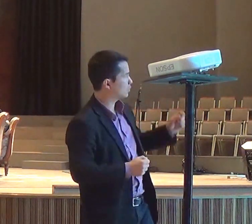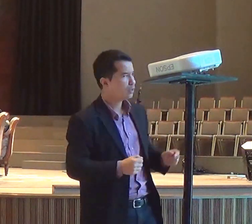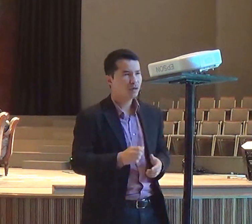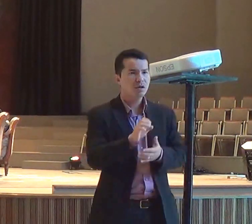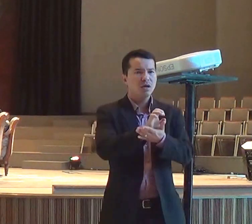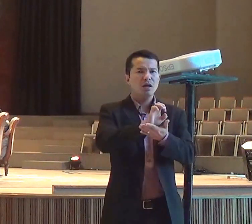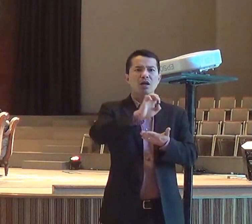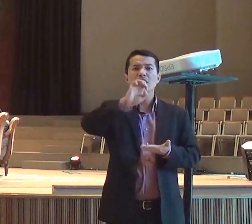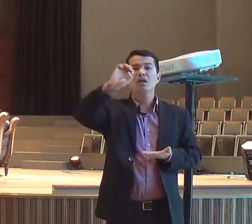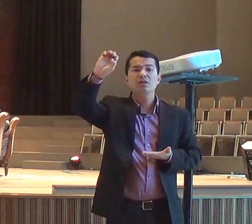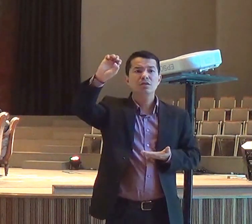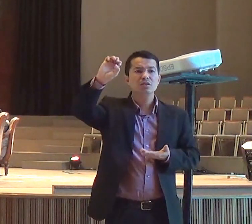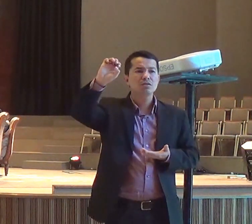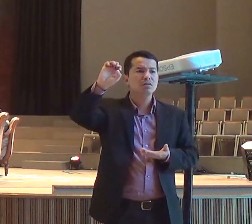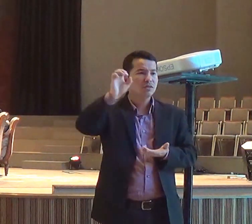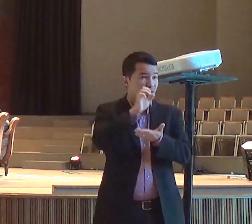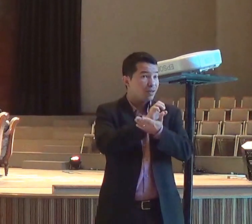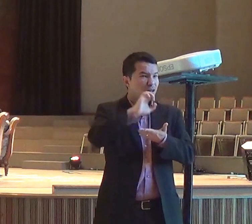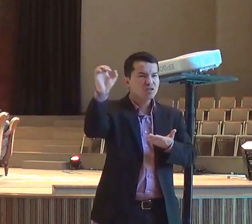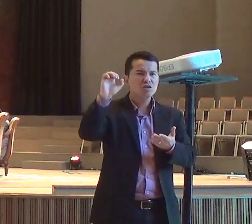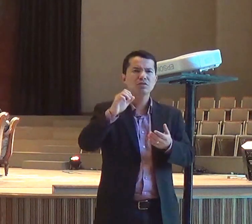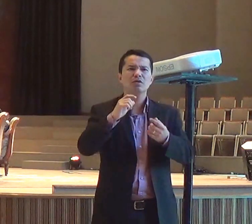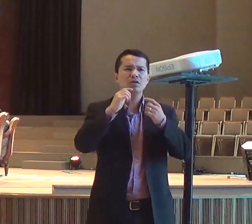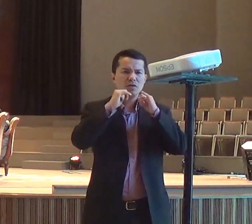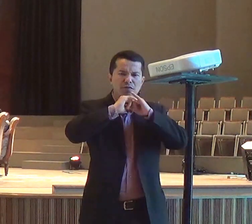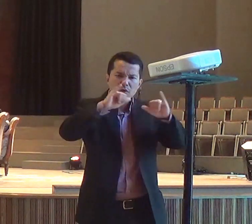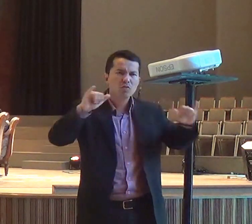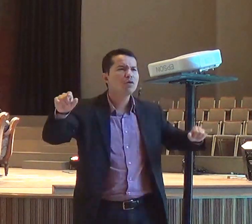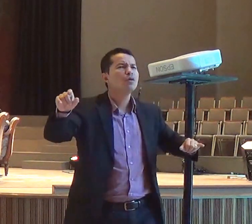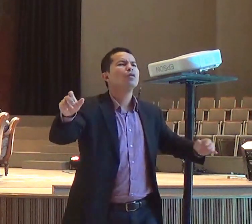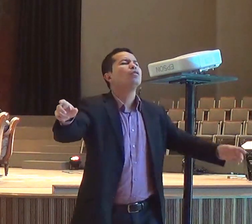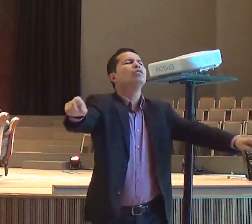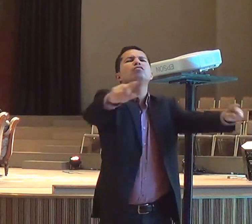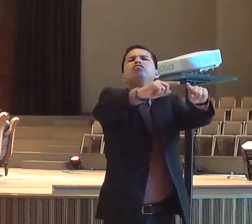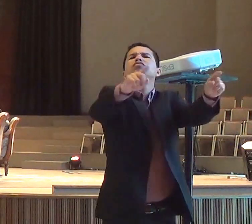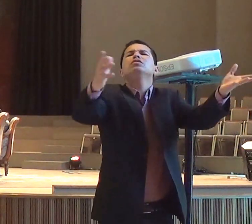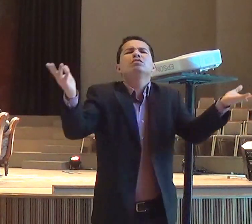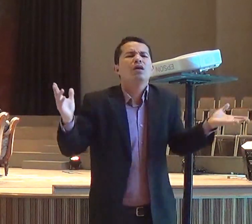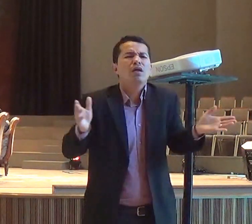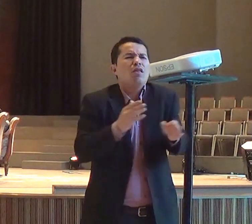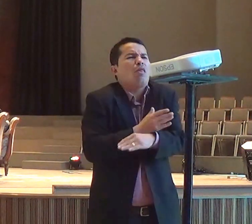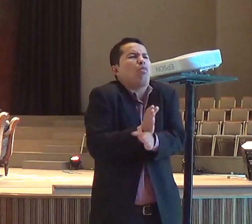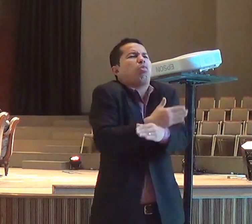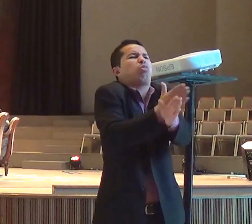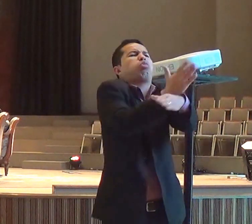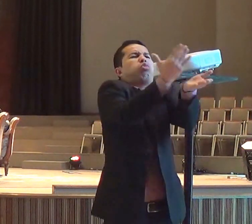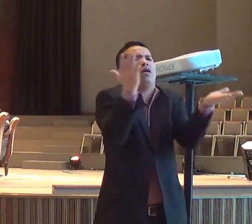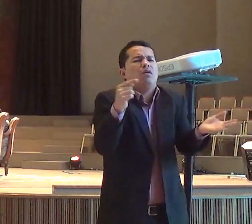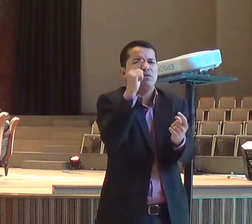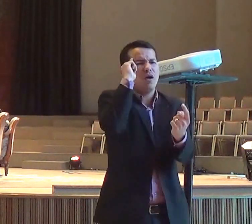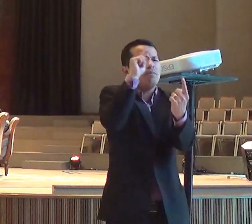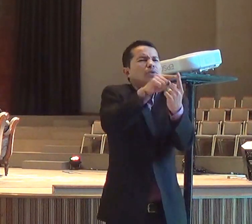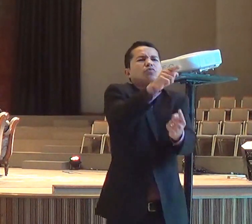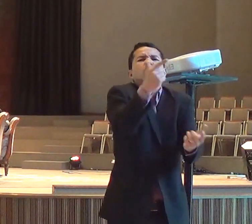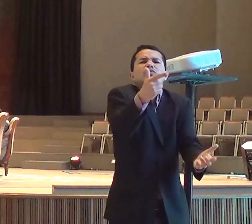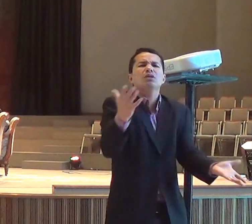até quando, vão oscilar, para um lado, e para o outro, se o Senhor é Deus, sigam-no,